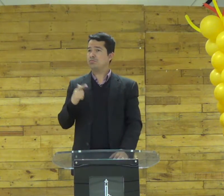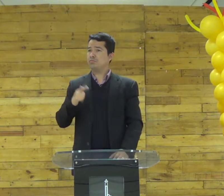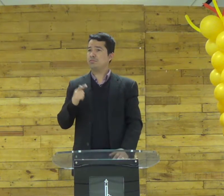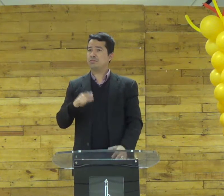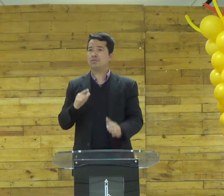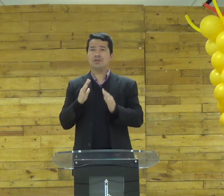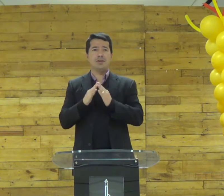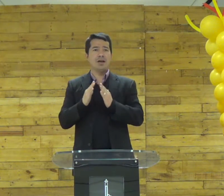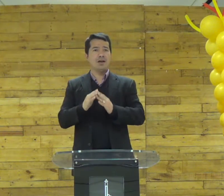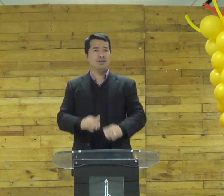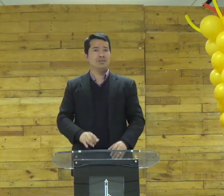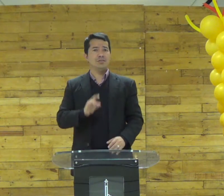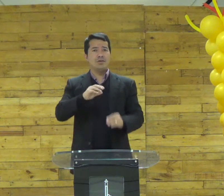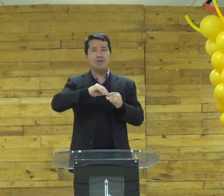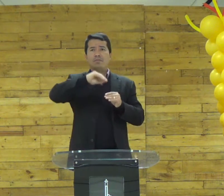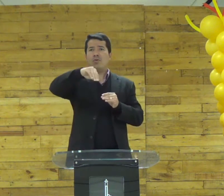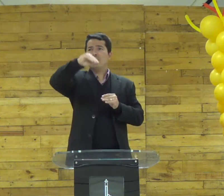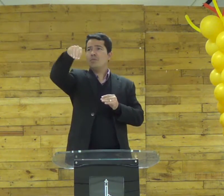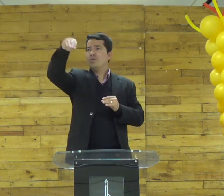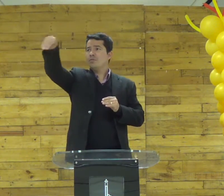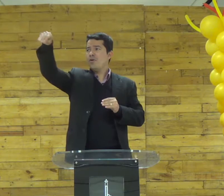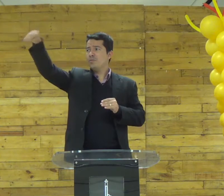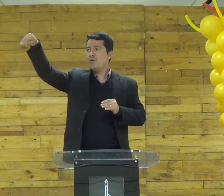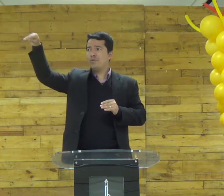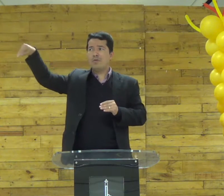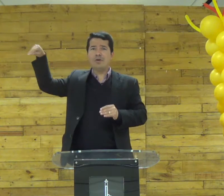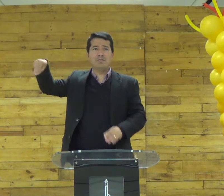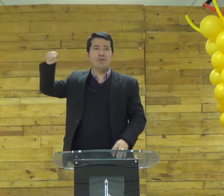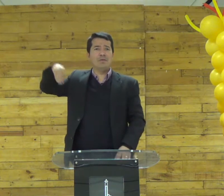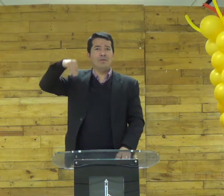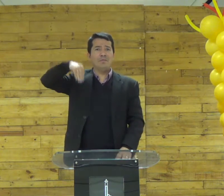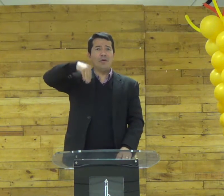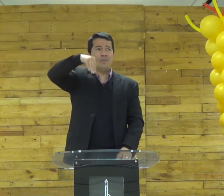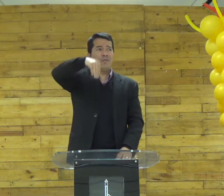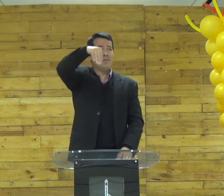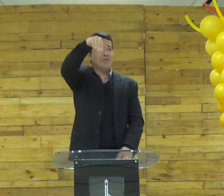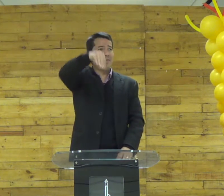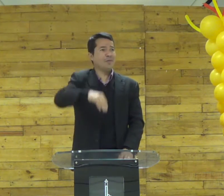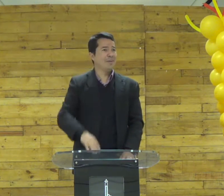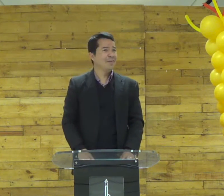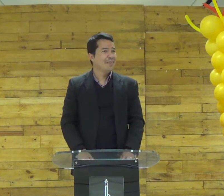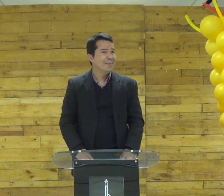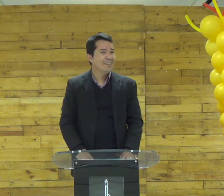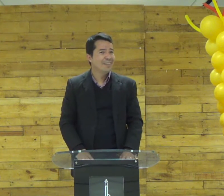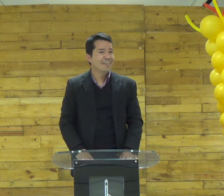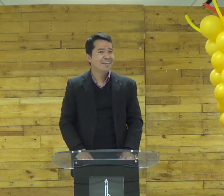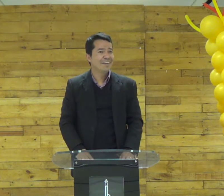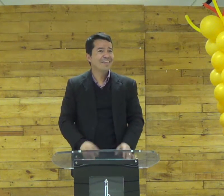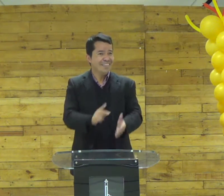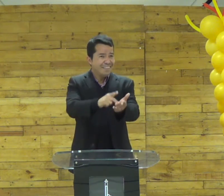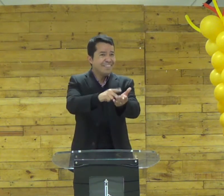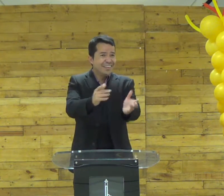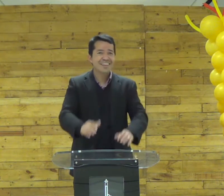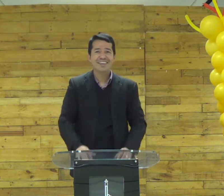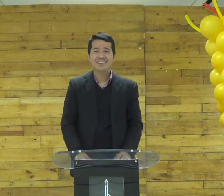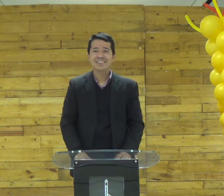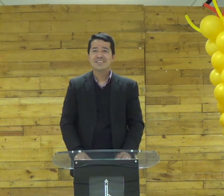não tinha casa ele era um nômade ele mudava ele não ficava num lugar só é verdade?